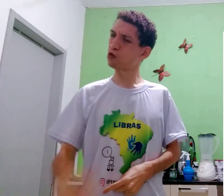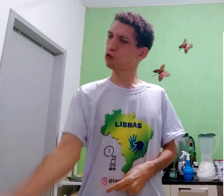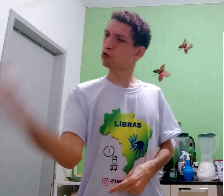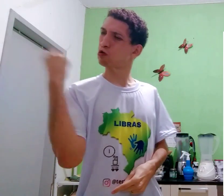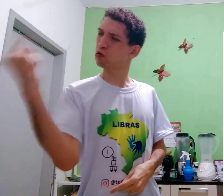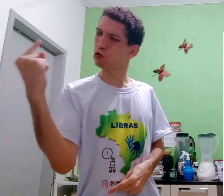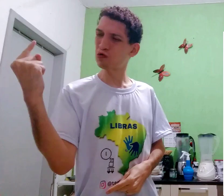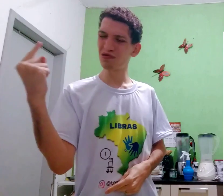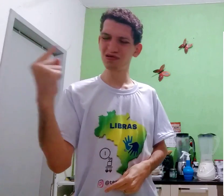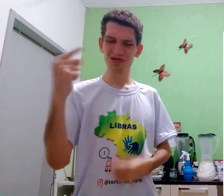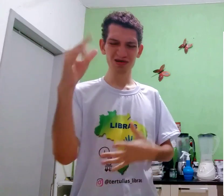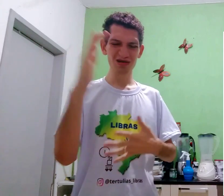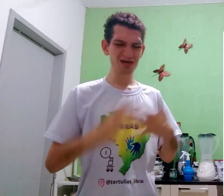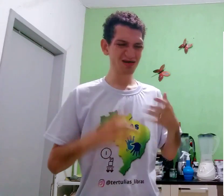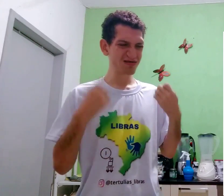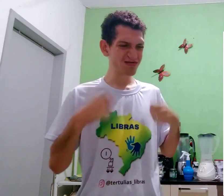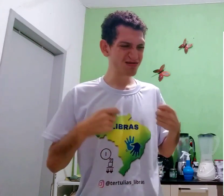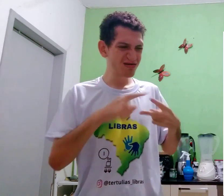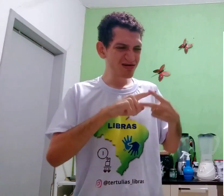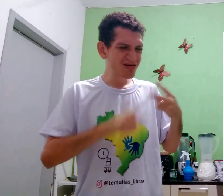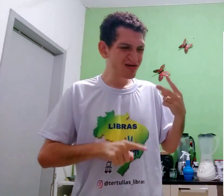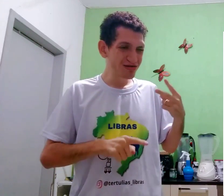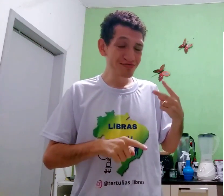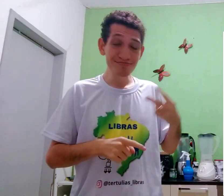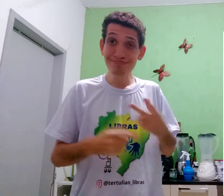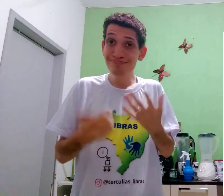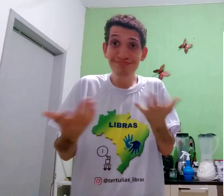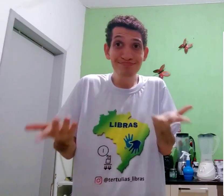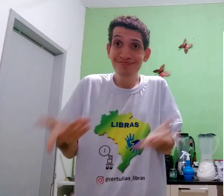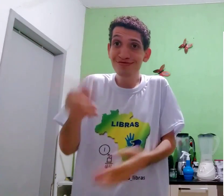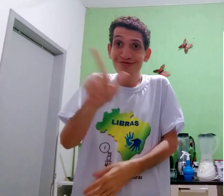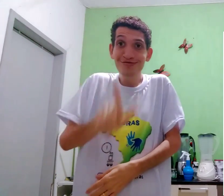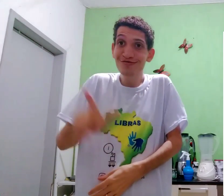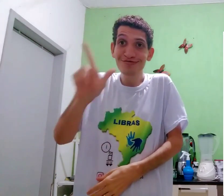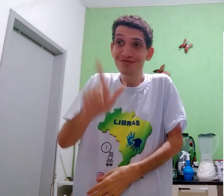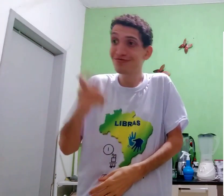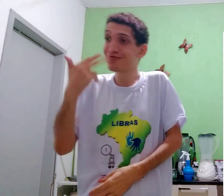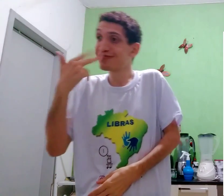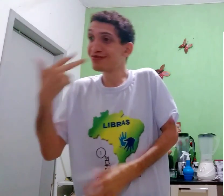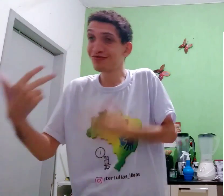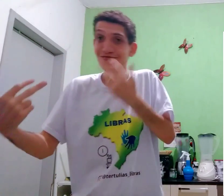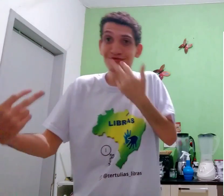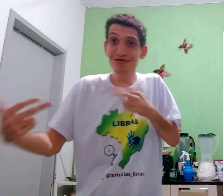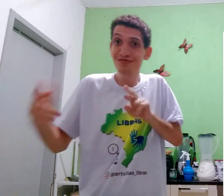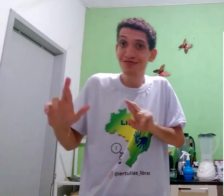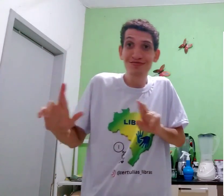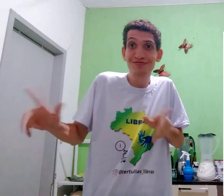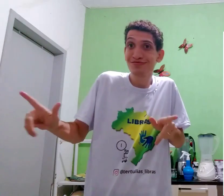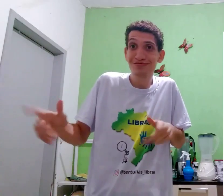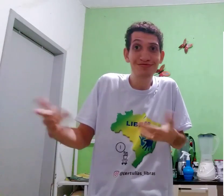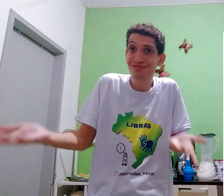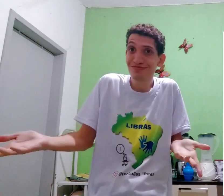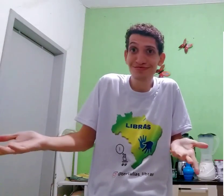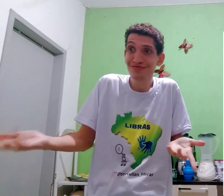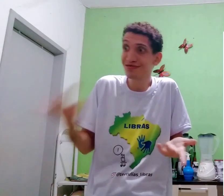palavra português, uma, e línguas precisa, dois? Então, lógico, línguas diferentes.